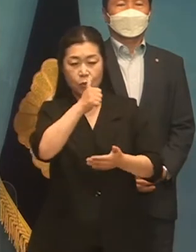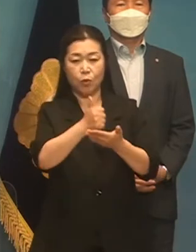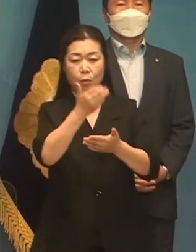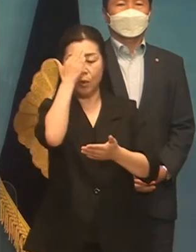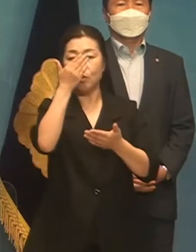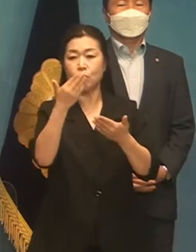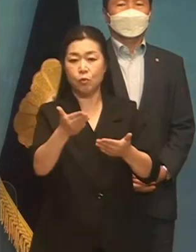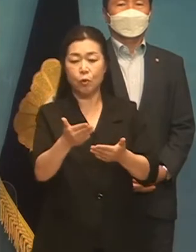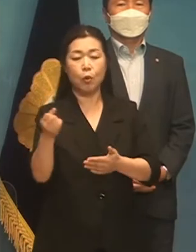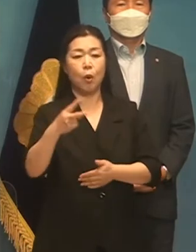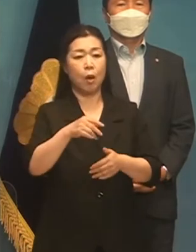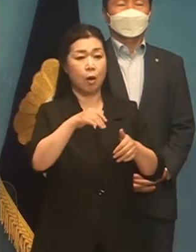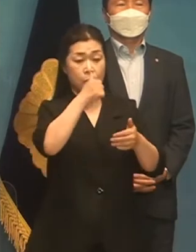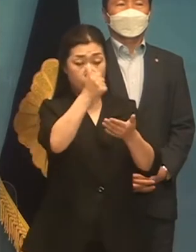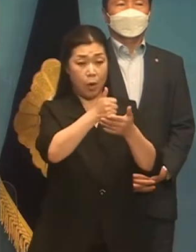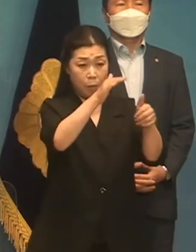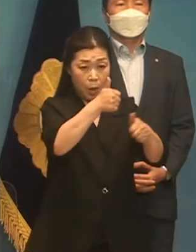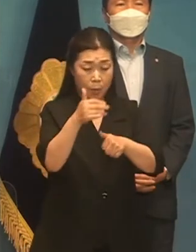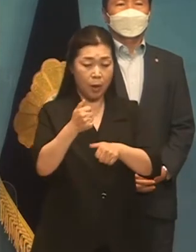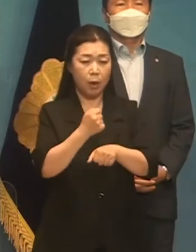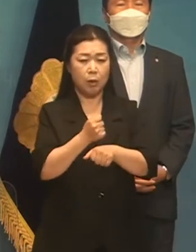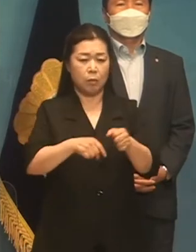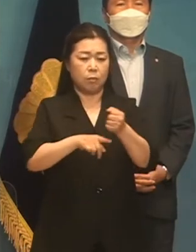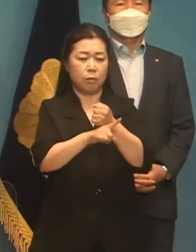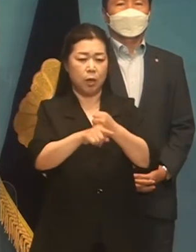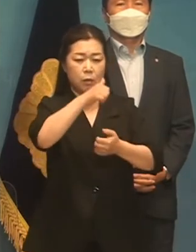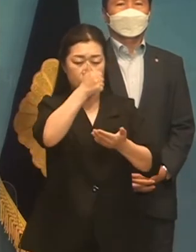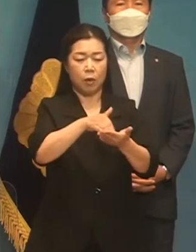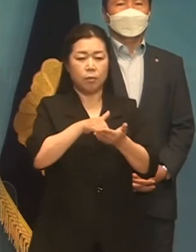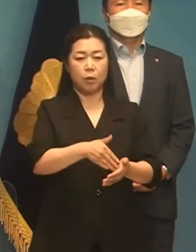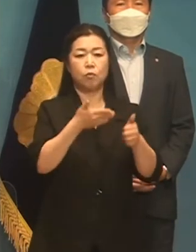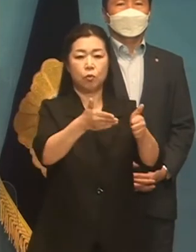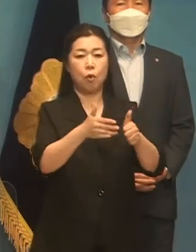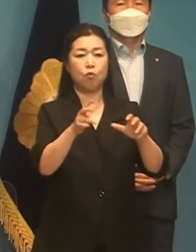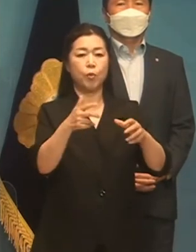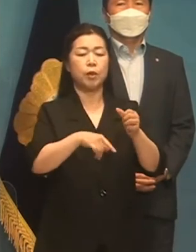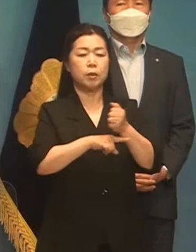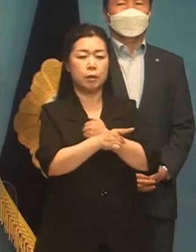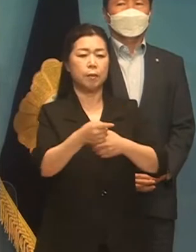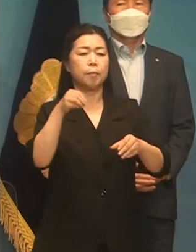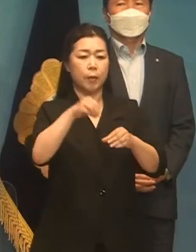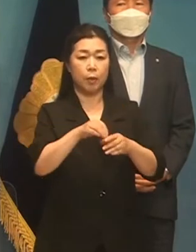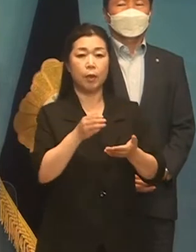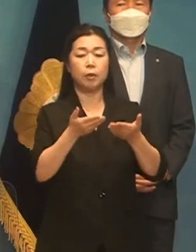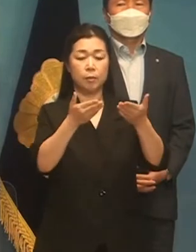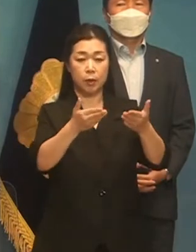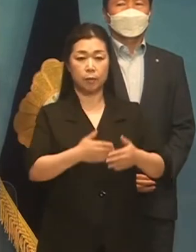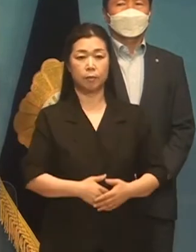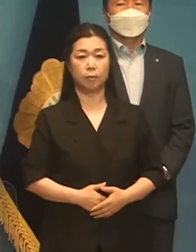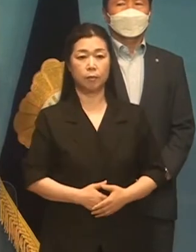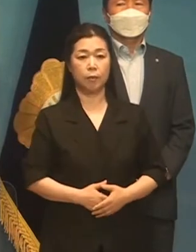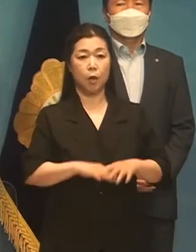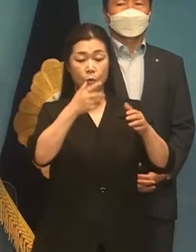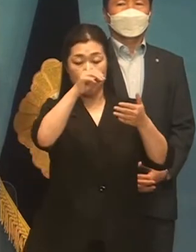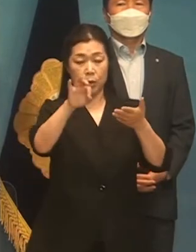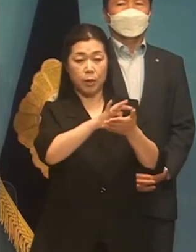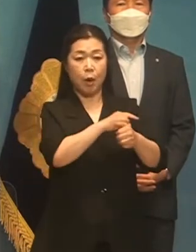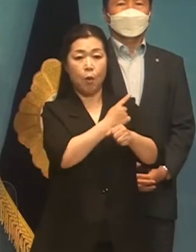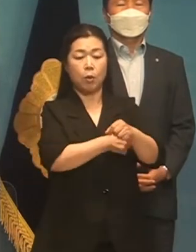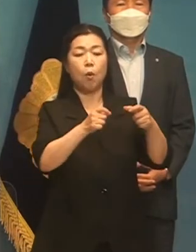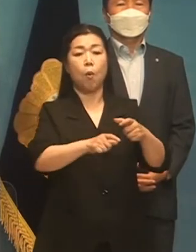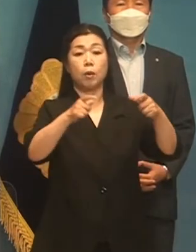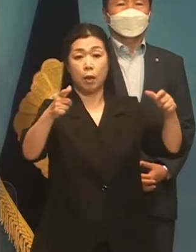국민 소환제를 실현해 국민의 믿음이 국정운용의 기본을 이해가 되도록 하겠습니다. 국민의 예산권을